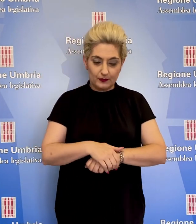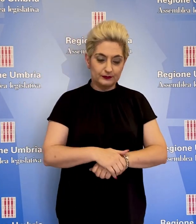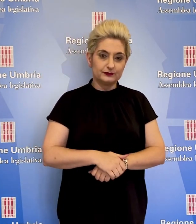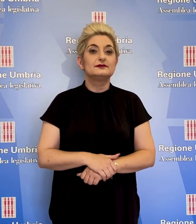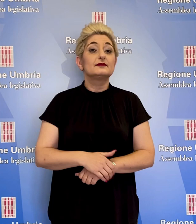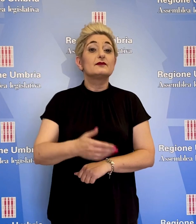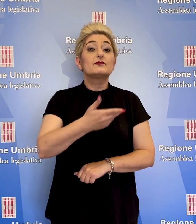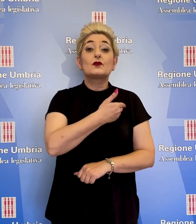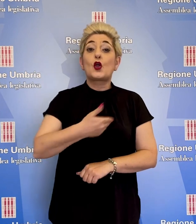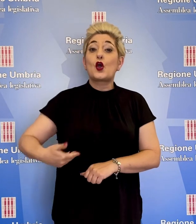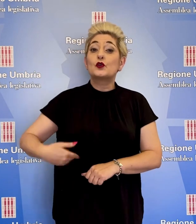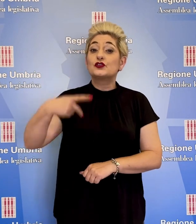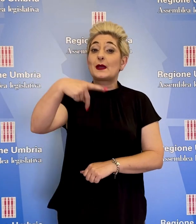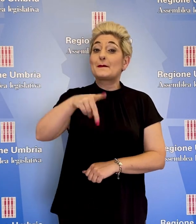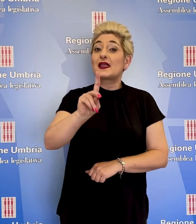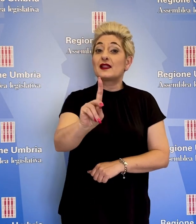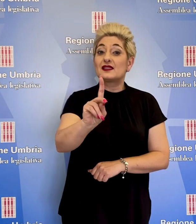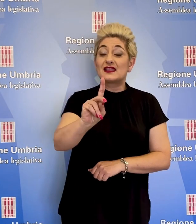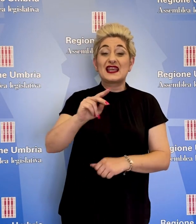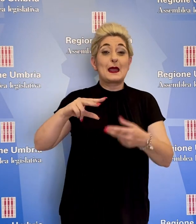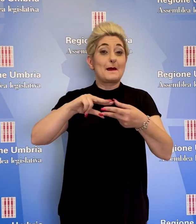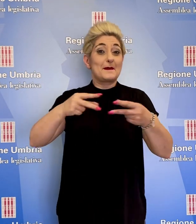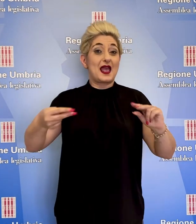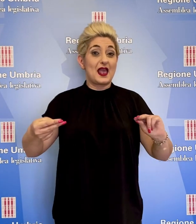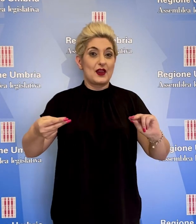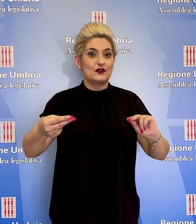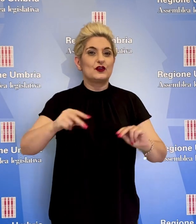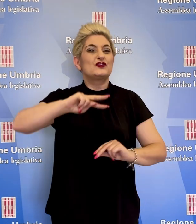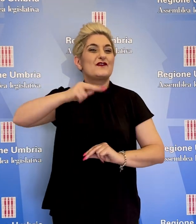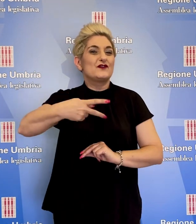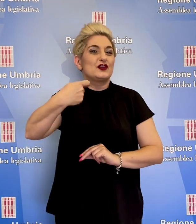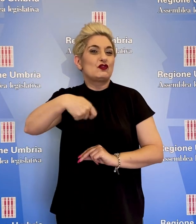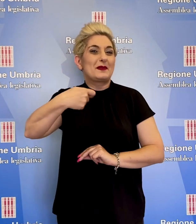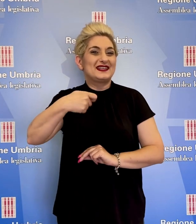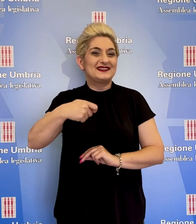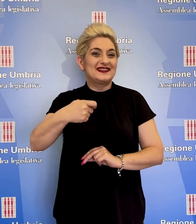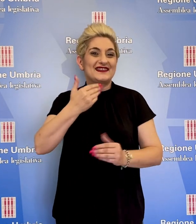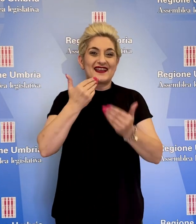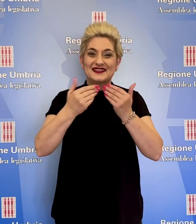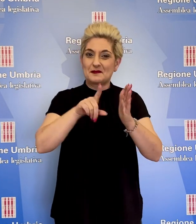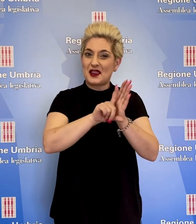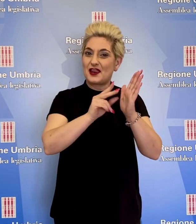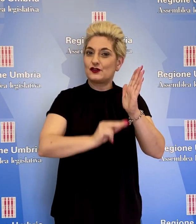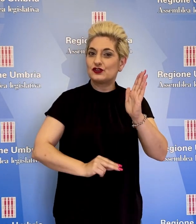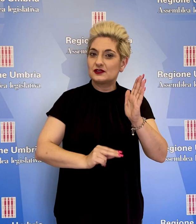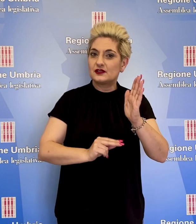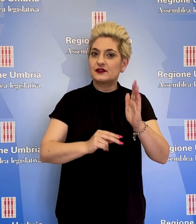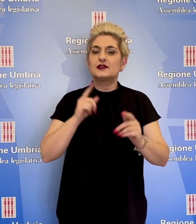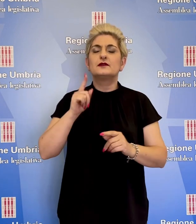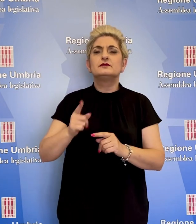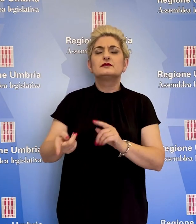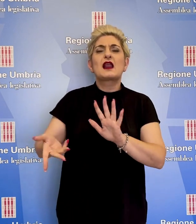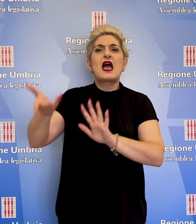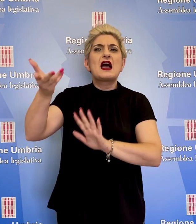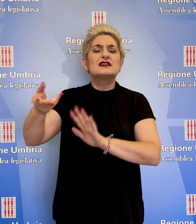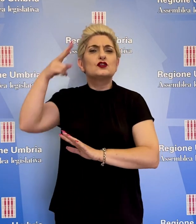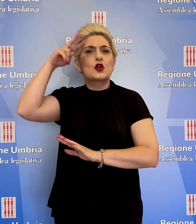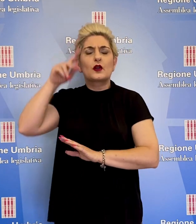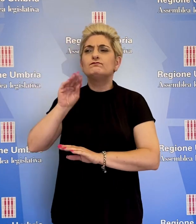La consigliera del Partito Democratico, Simona Meloni, vicepresidente dell'Assemblea Legislativa, ha interrogato l'assessore